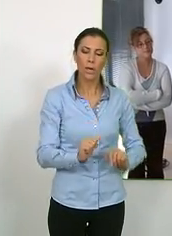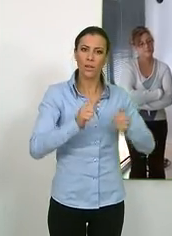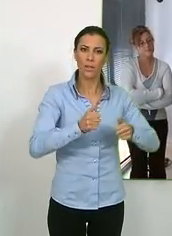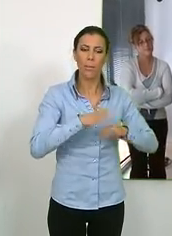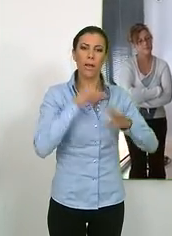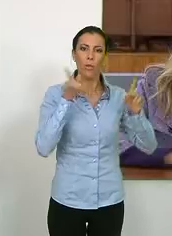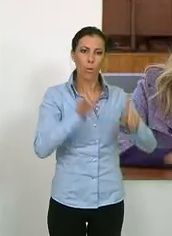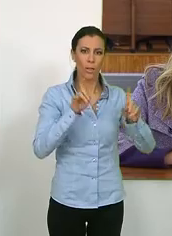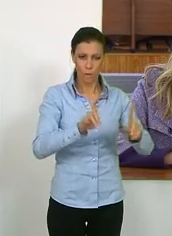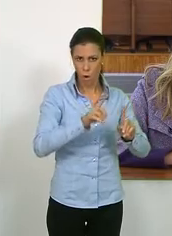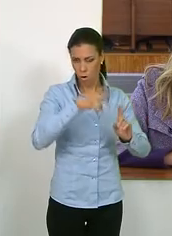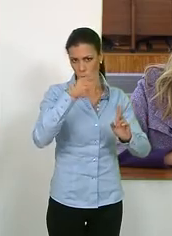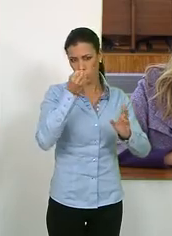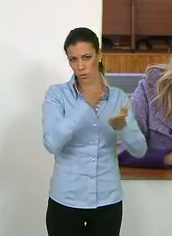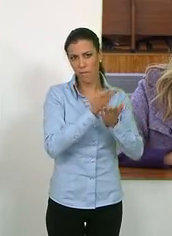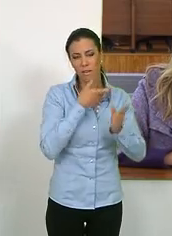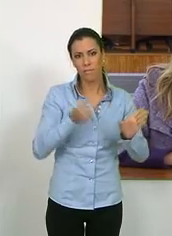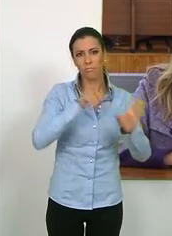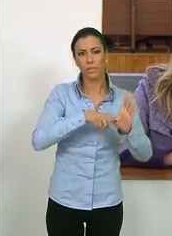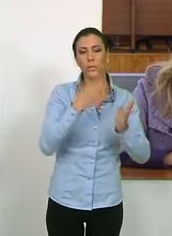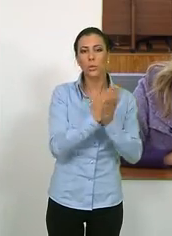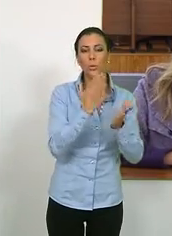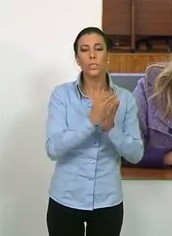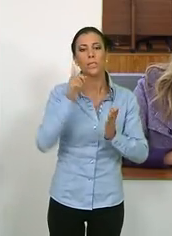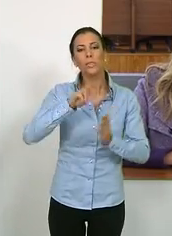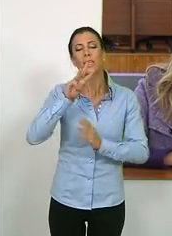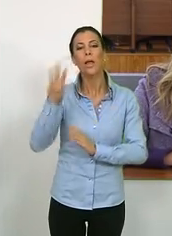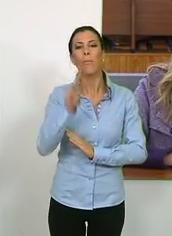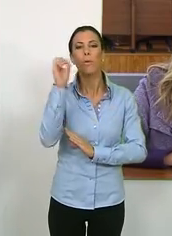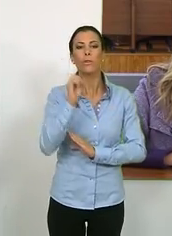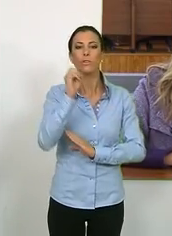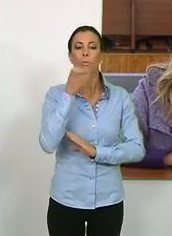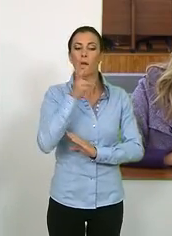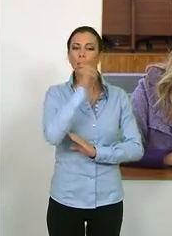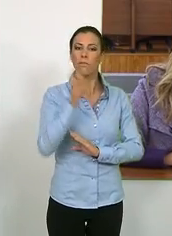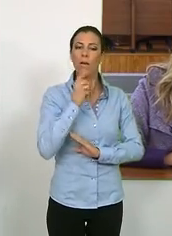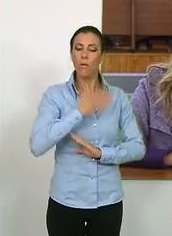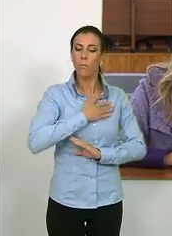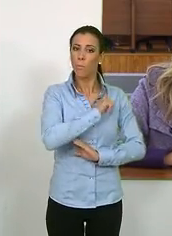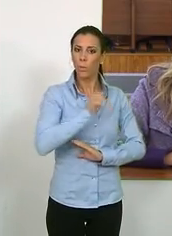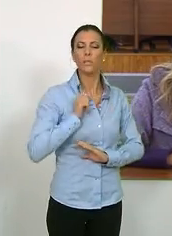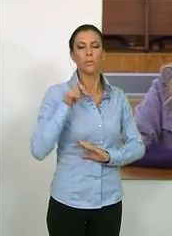la educación reglada y un 3% inició alguna actividad por cuenta propia.